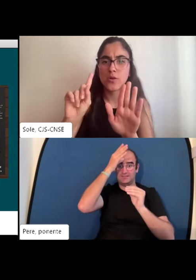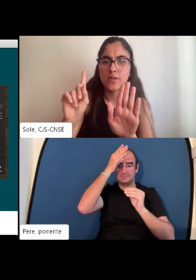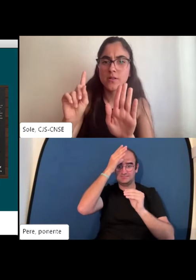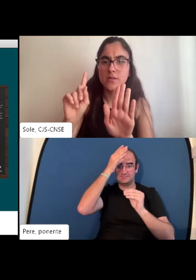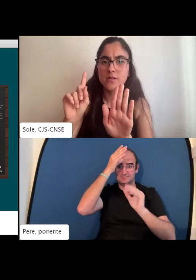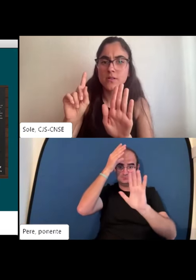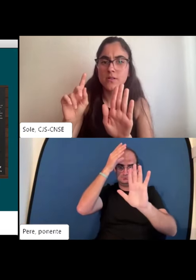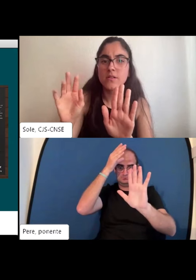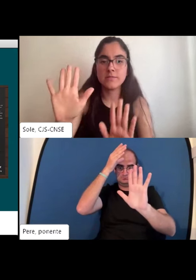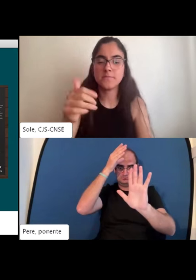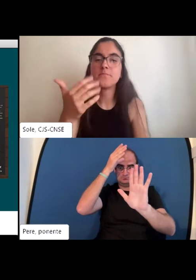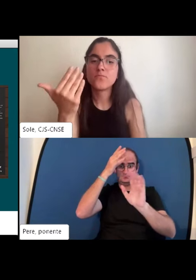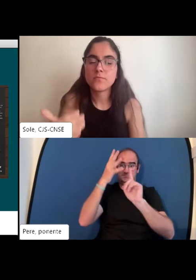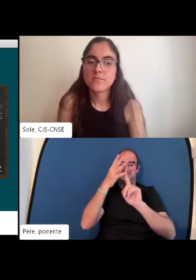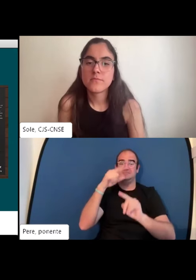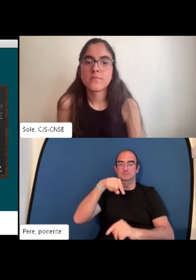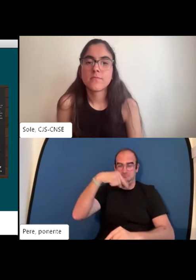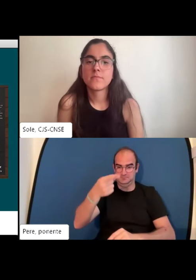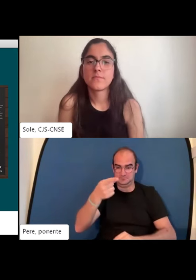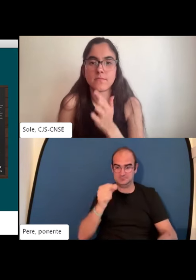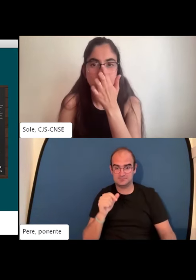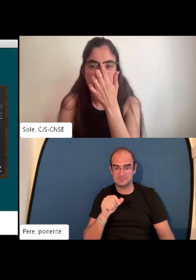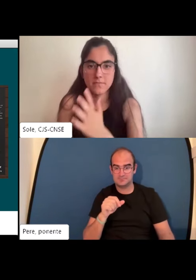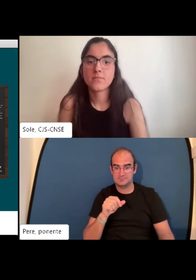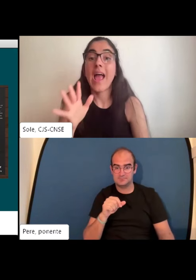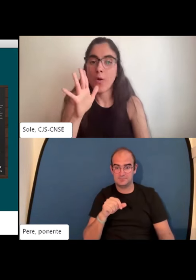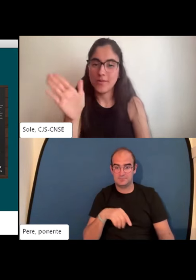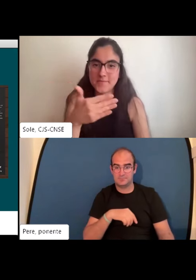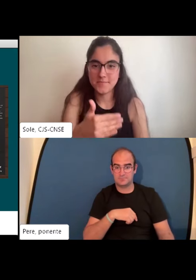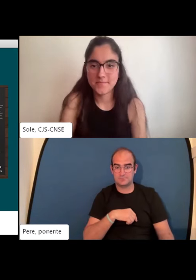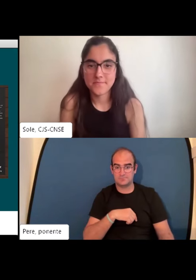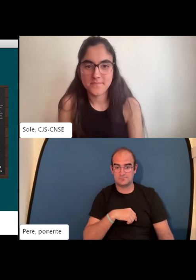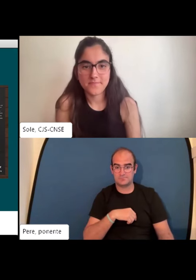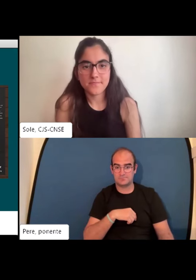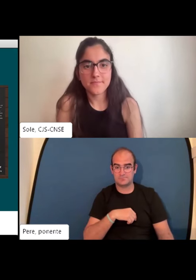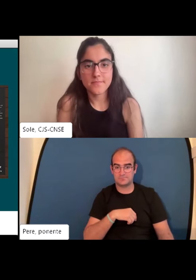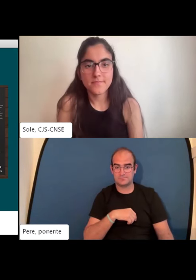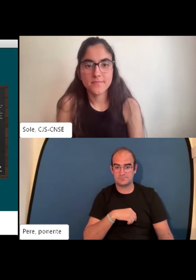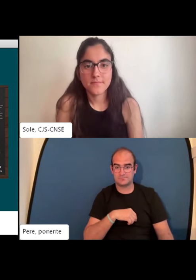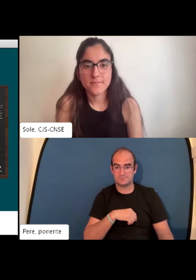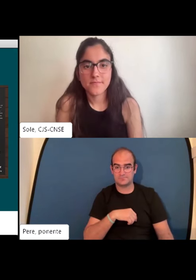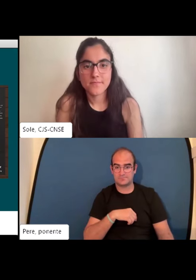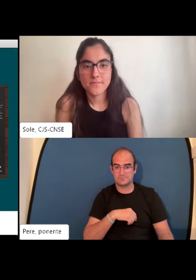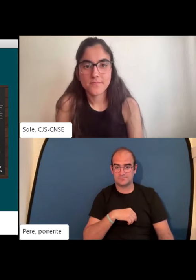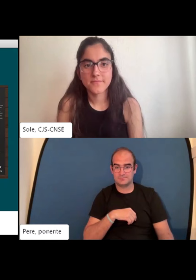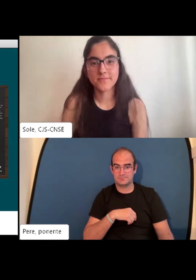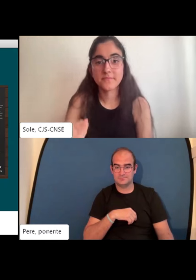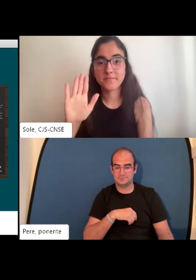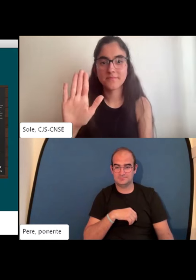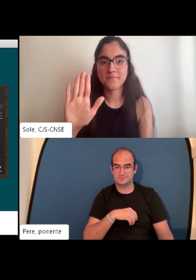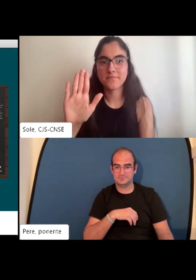el cuarto el cuarto el cuarto currículum está hecho por por IA